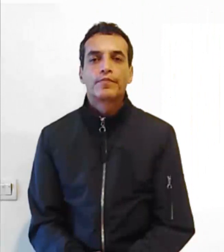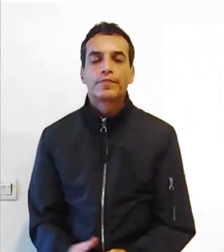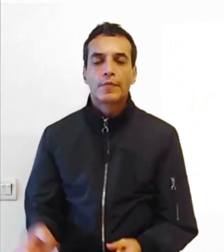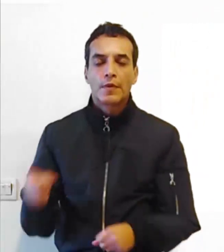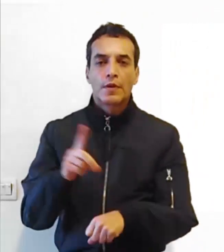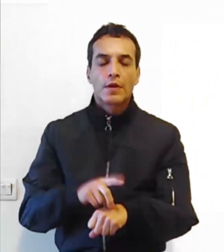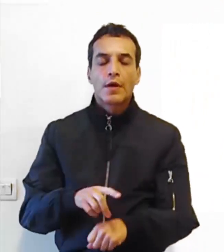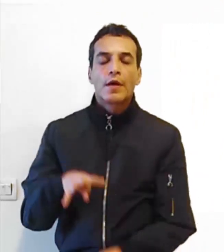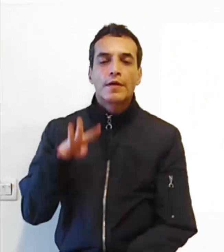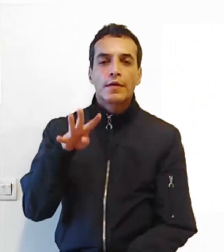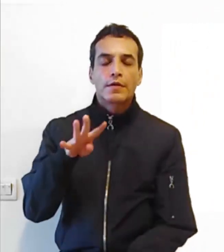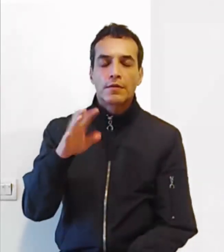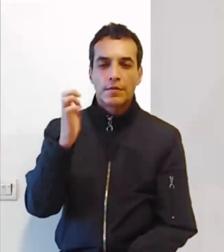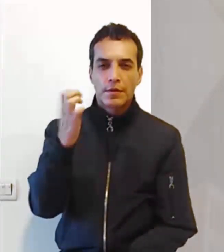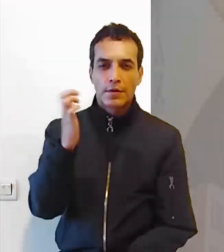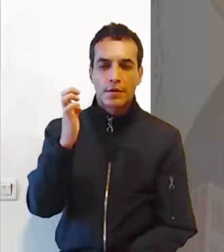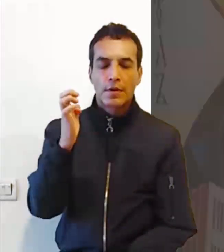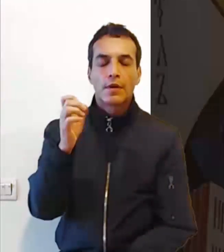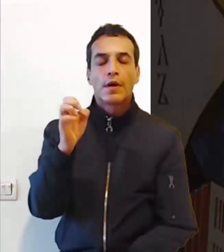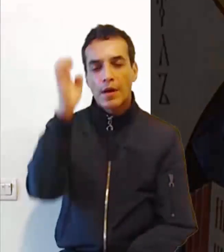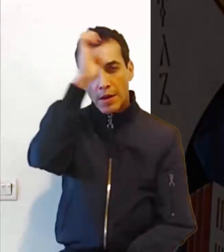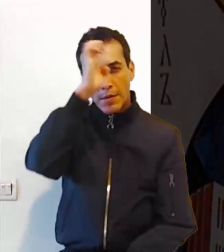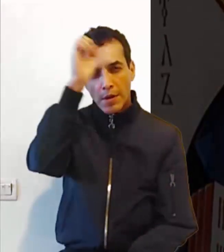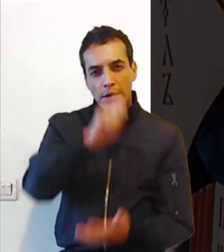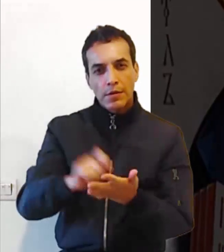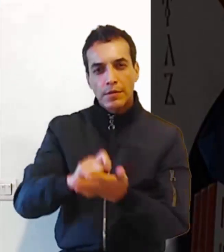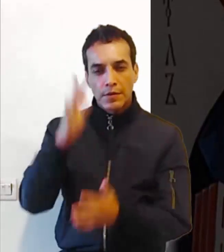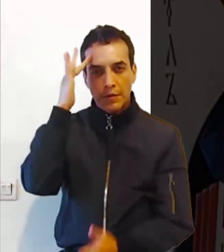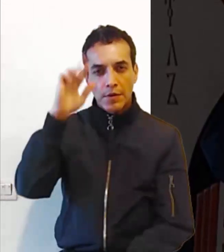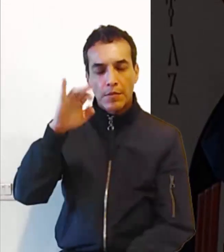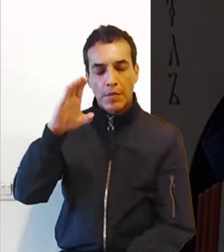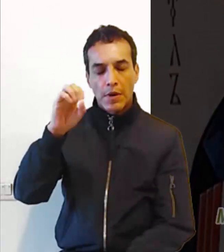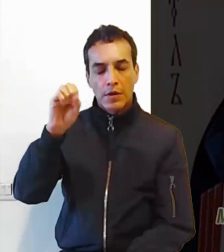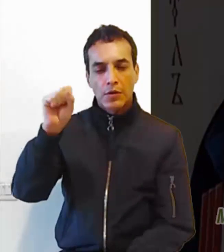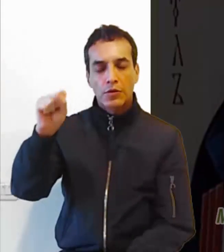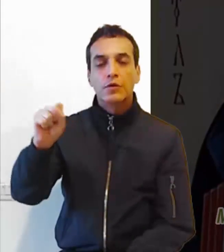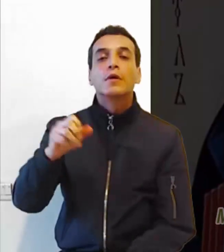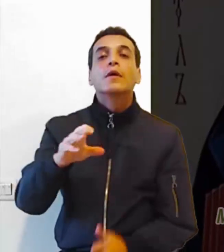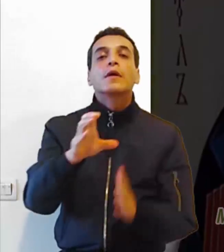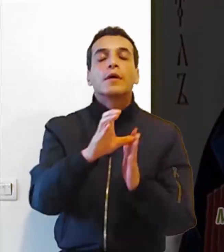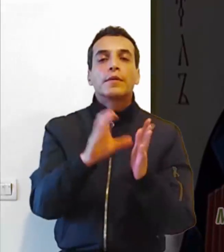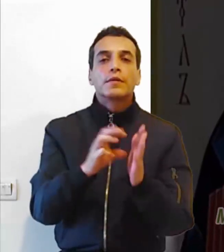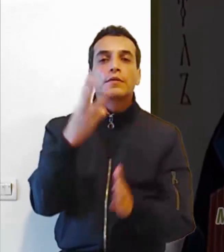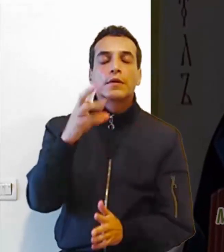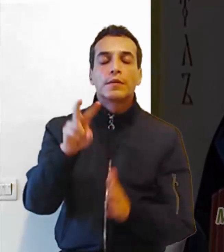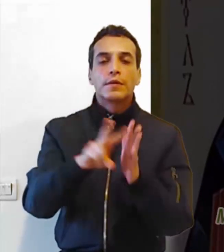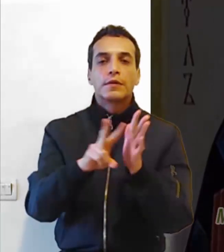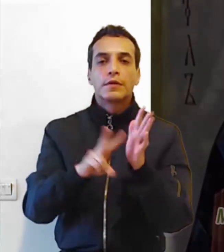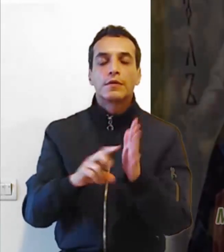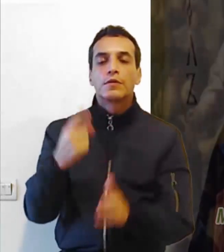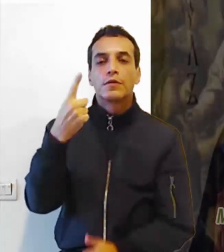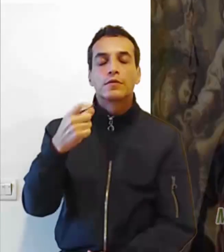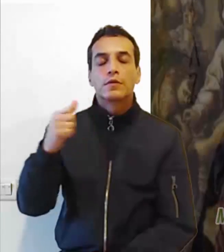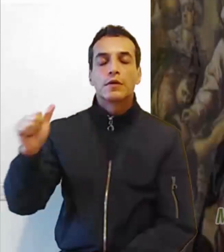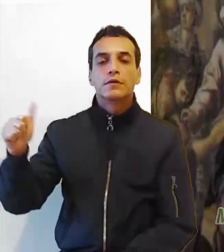19 de Enero Evangelio según San Marcos, capítulo 3, versículos del 1 al